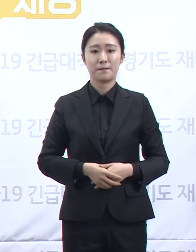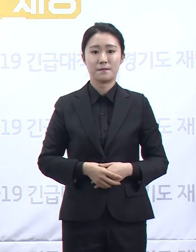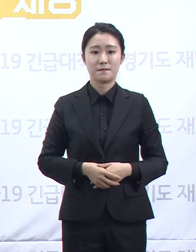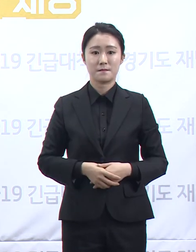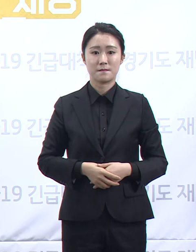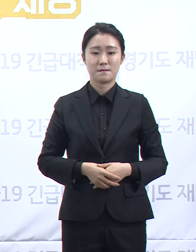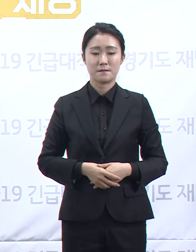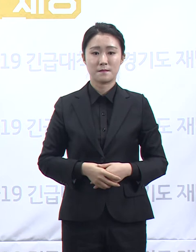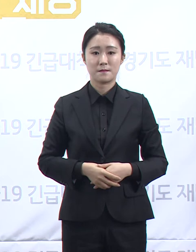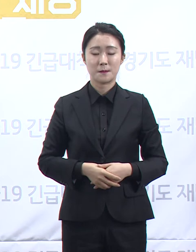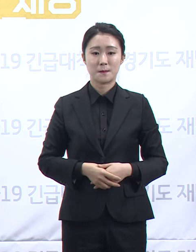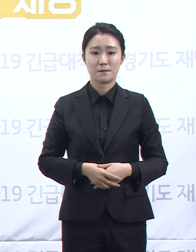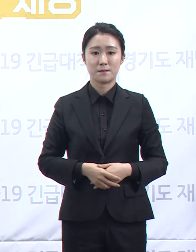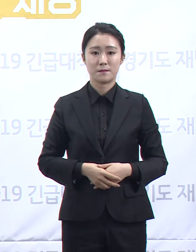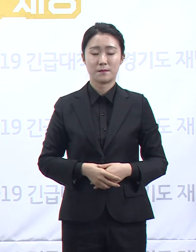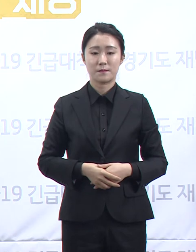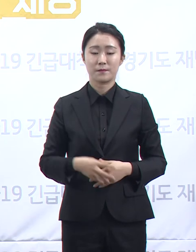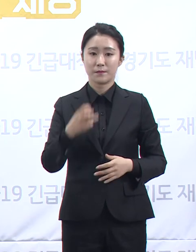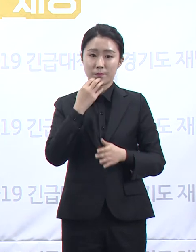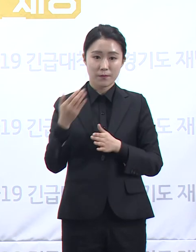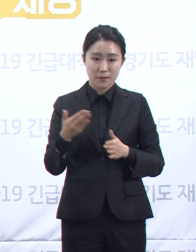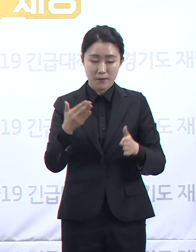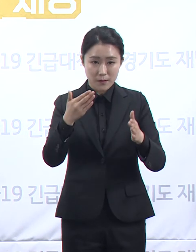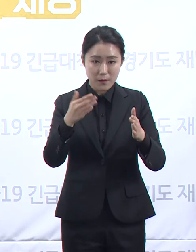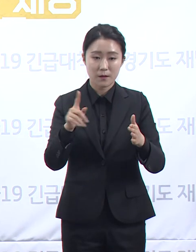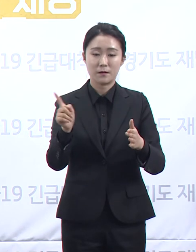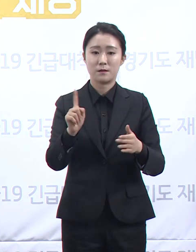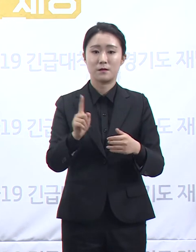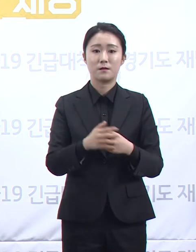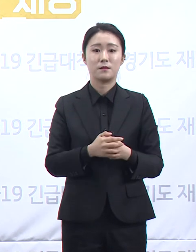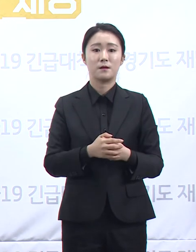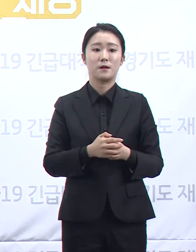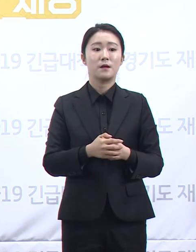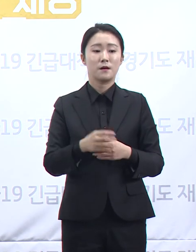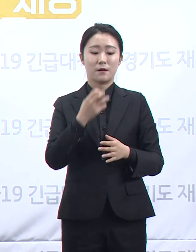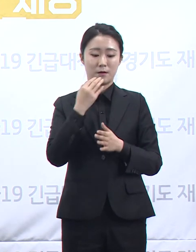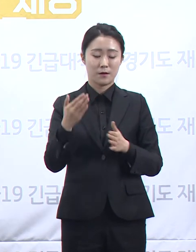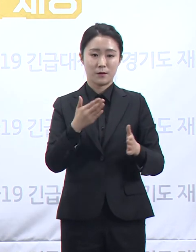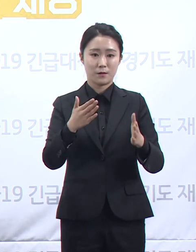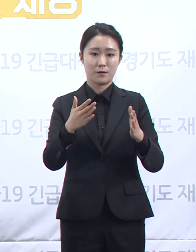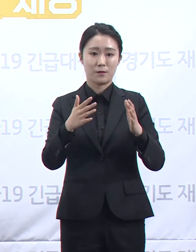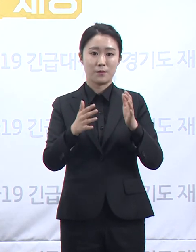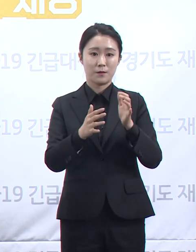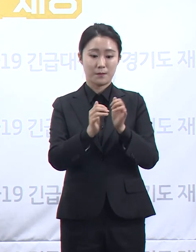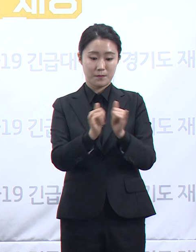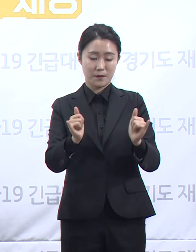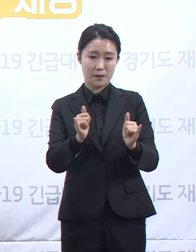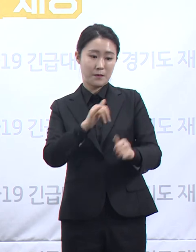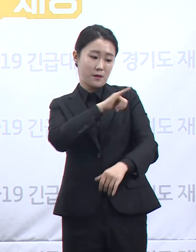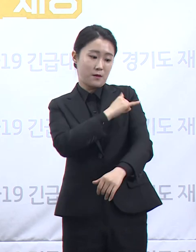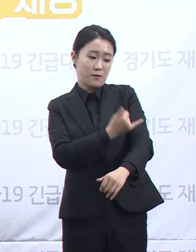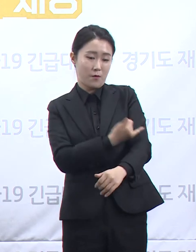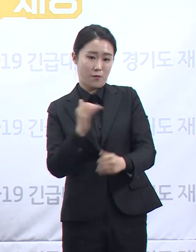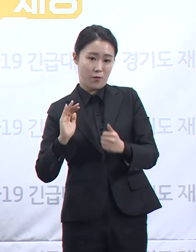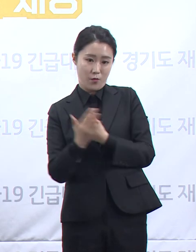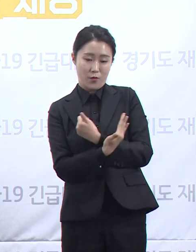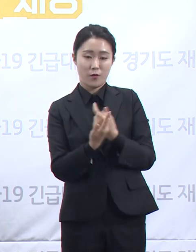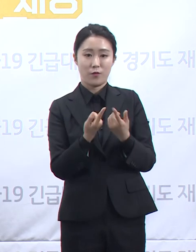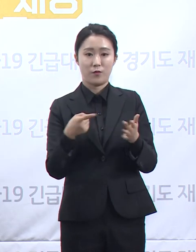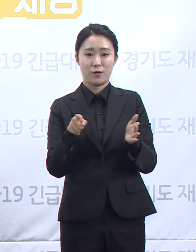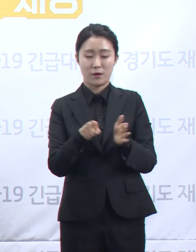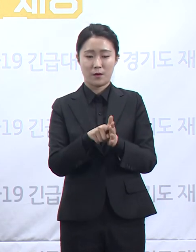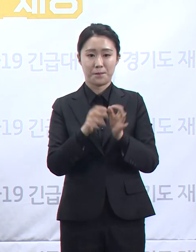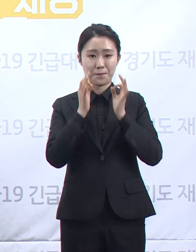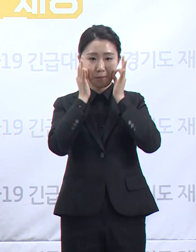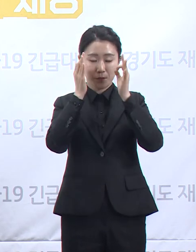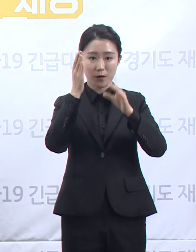경기도는 방역 활동 과정에서 도민의 인권보호를 위해 노력하고 있습니다. 코로나19는 전파 속도가 매우